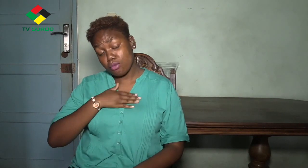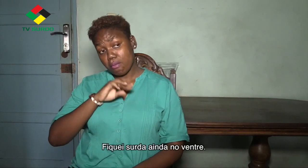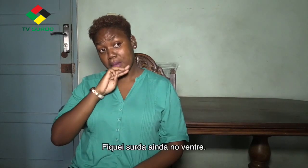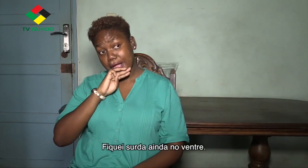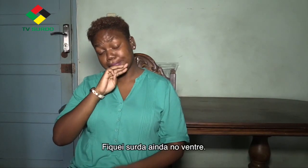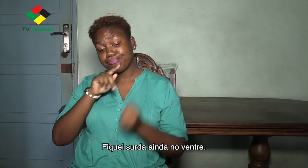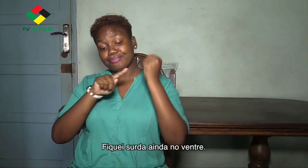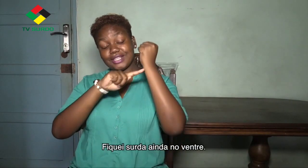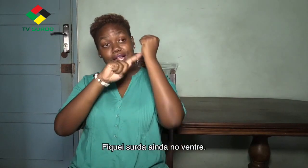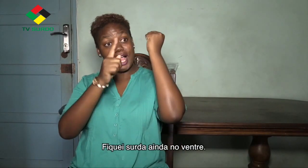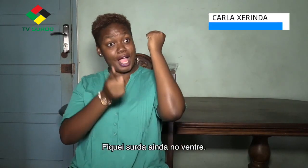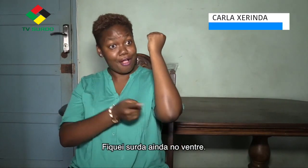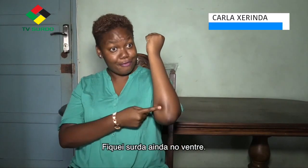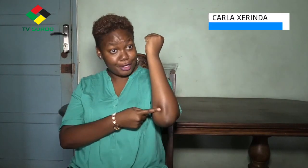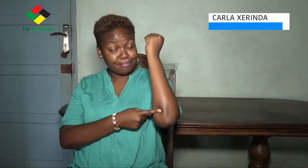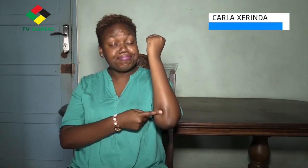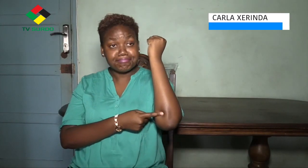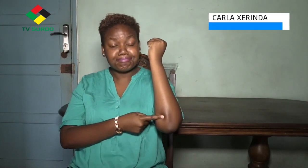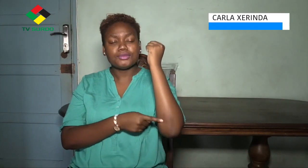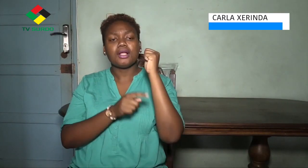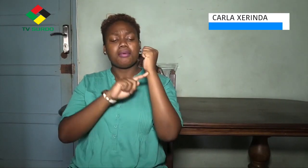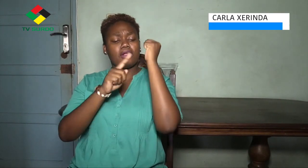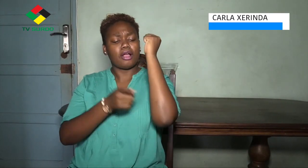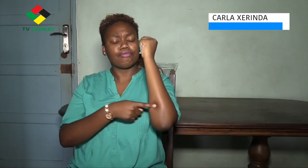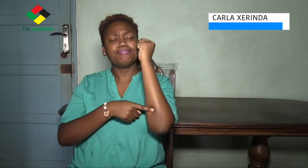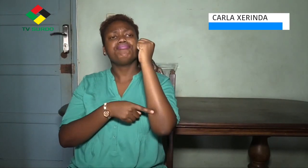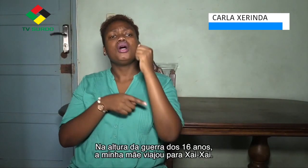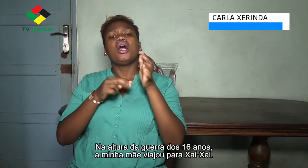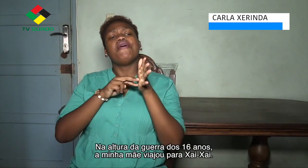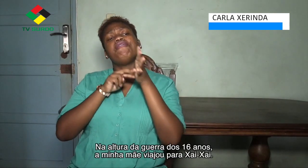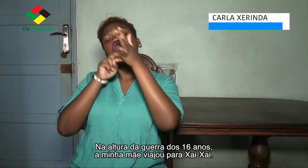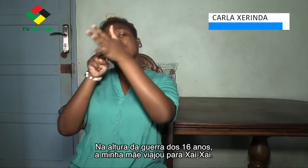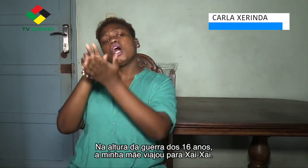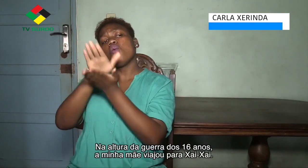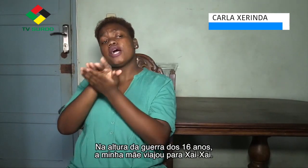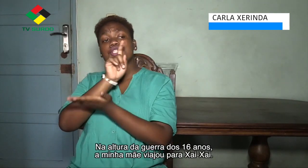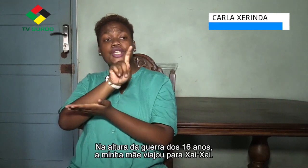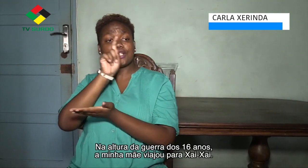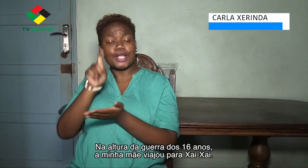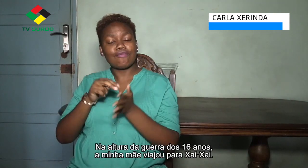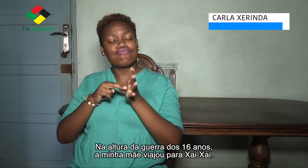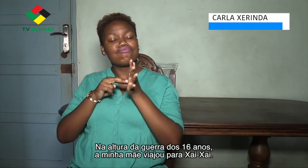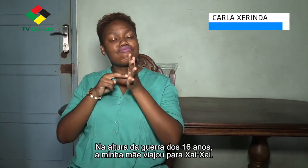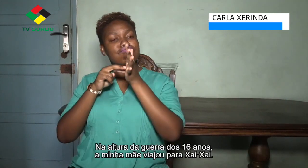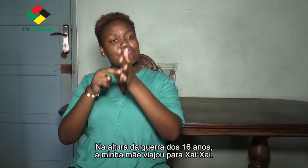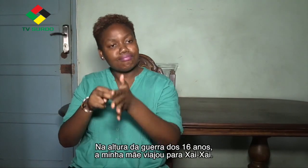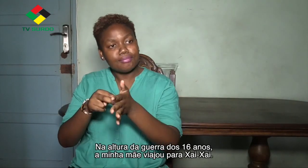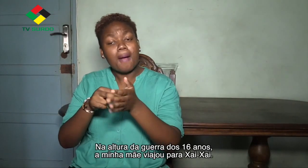Fiquei surda, ainda no ventre. Na altura da guerra dos dacijanos, a minha mãe viajou para